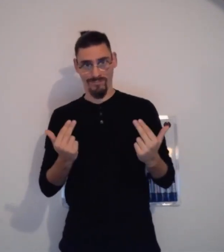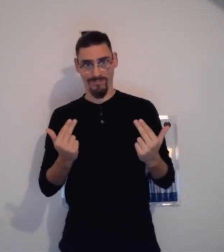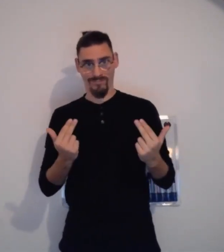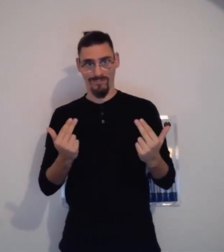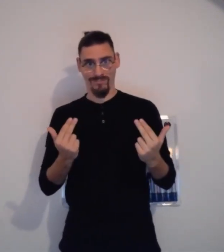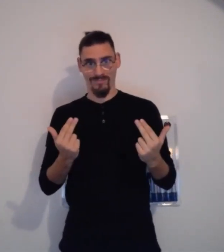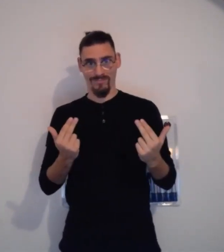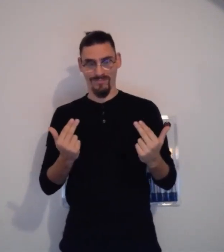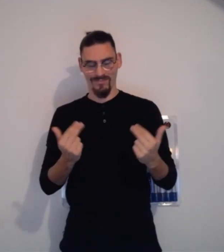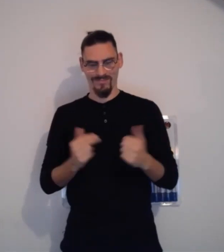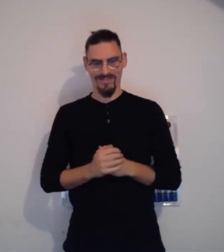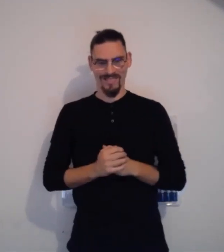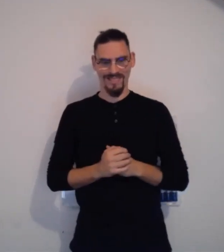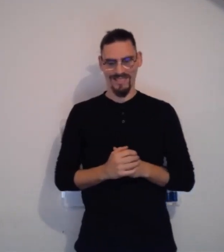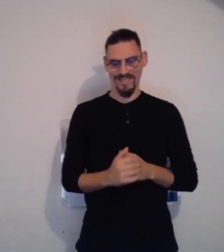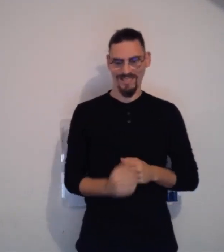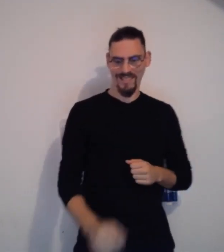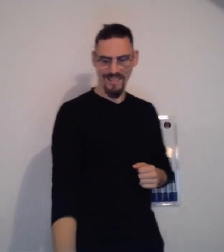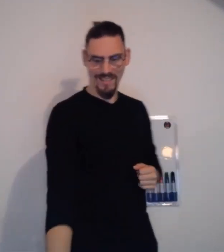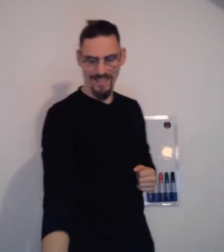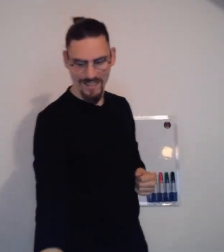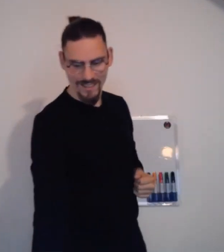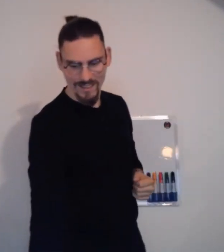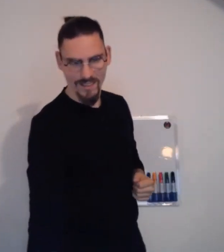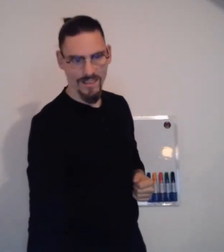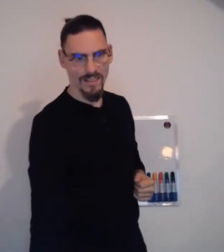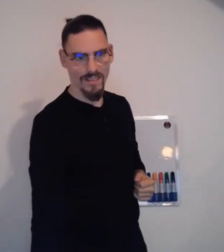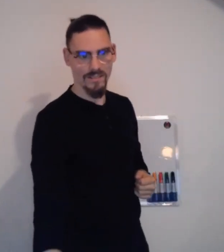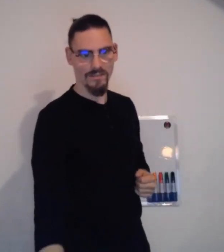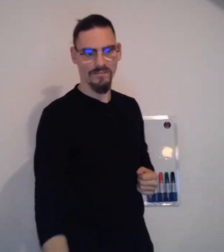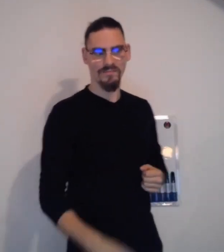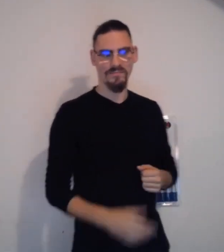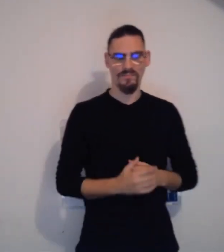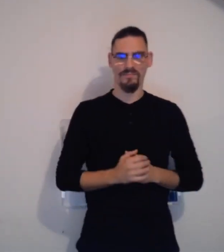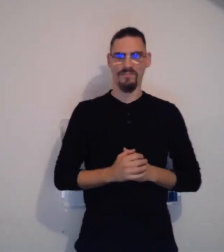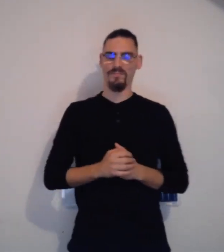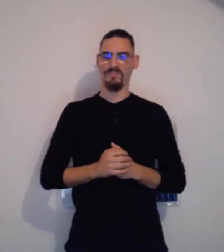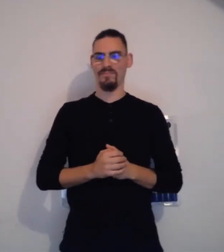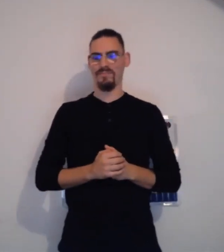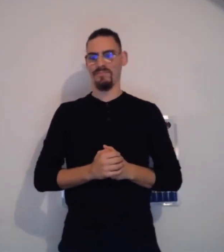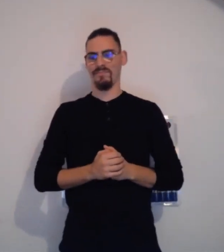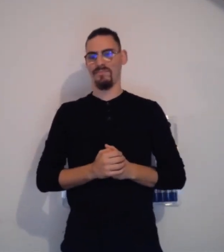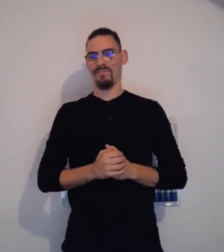définition. J'espère que pour l'instant, tout se passe bien pour vous, puisque maintenant,